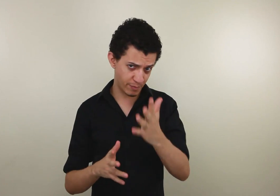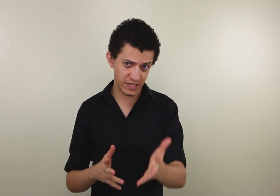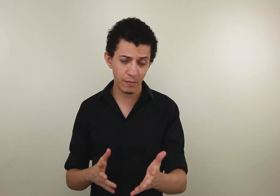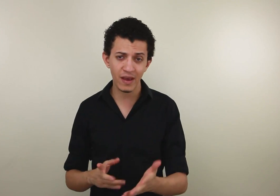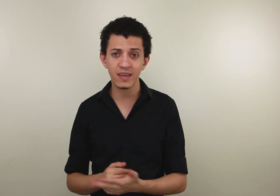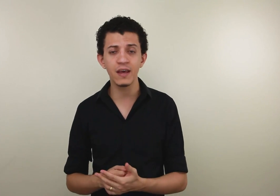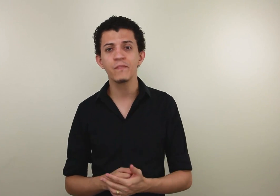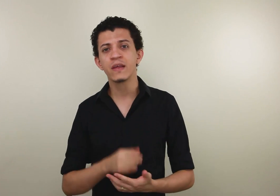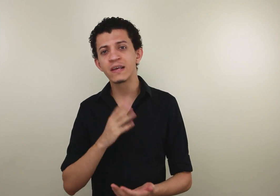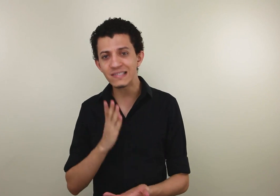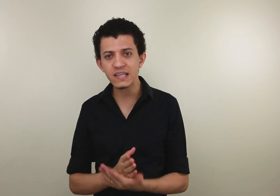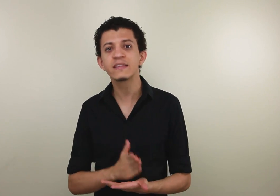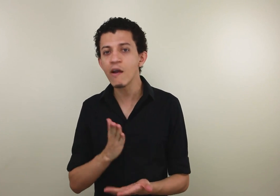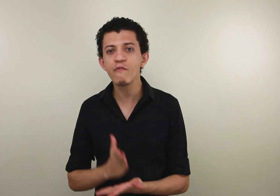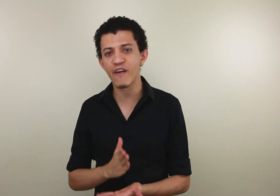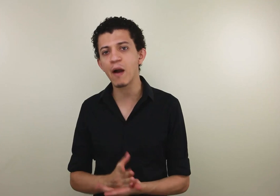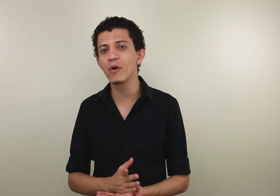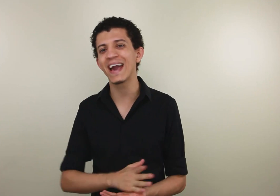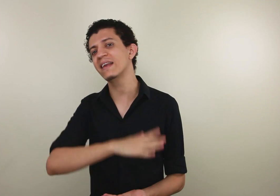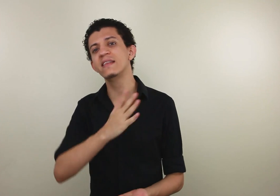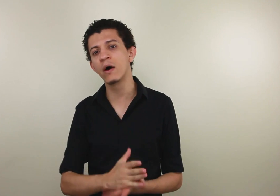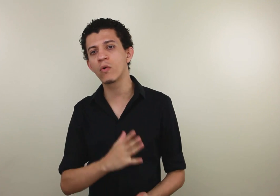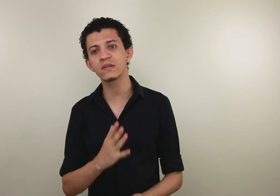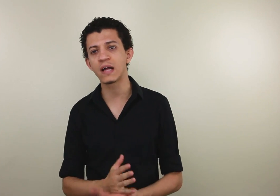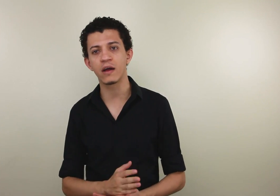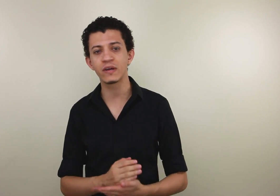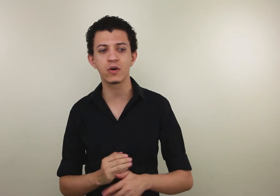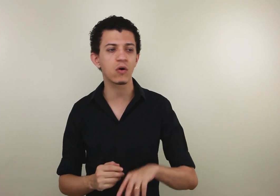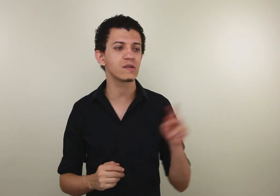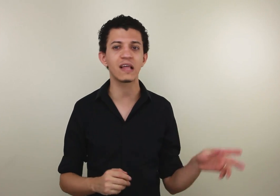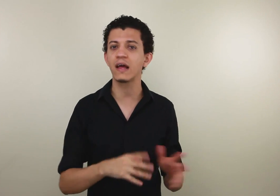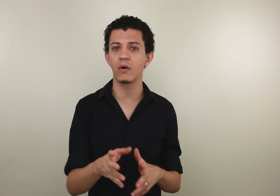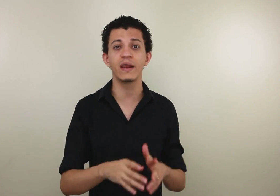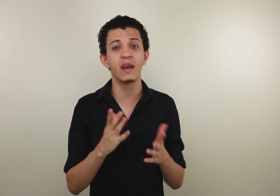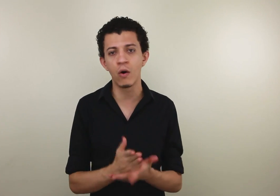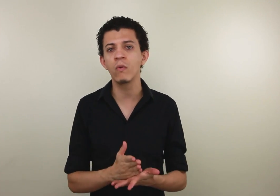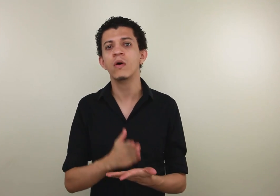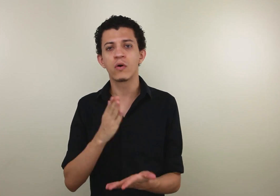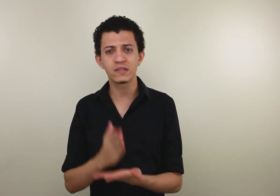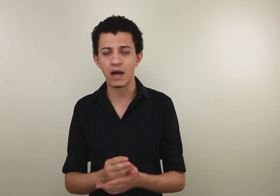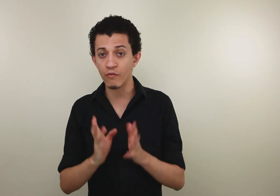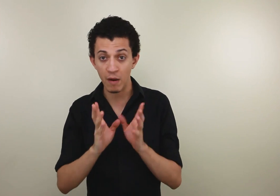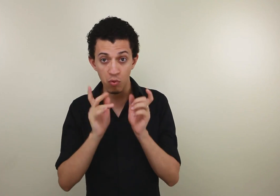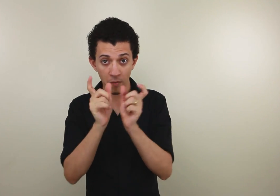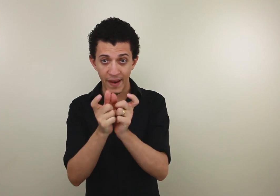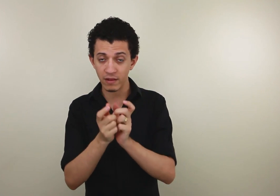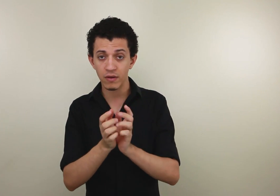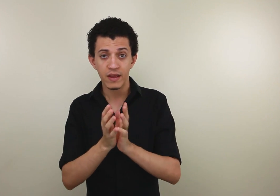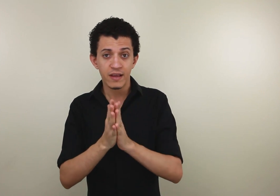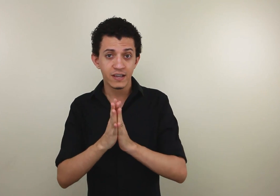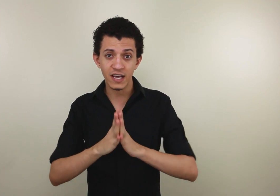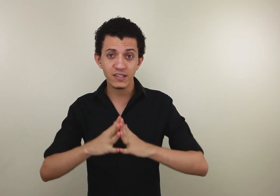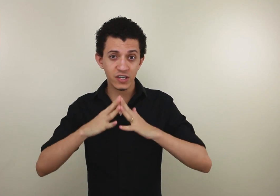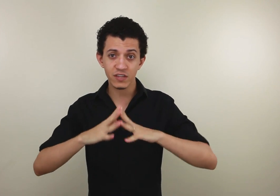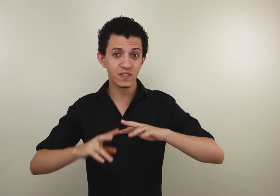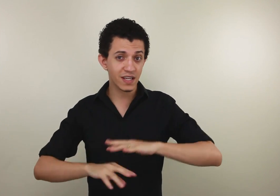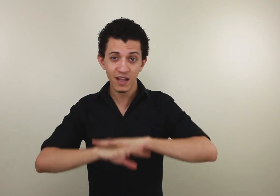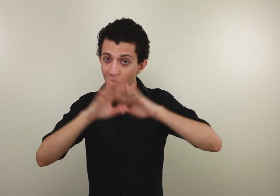vai perceber aqui, que sim, tem um verbo que é não gostar. Não é só gostar, não, é não gostar. É um verbo completo que já diz que você não